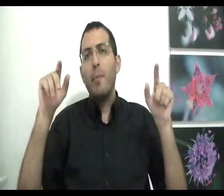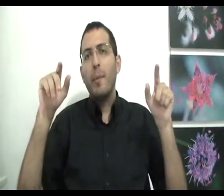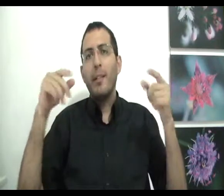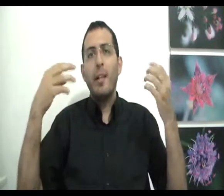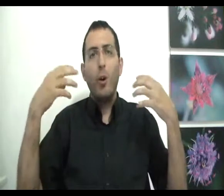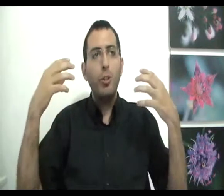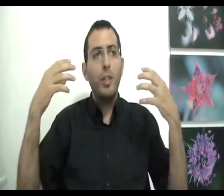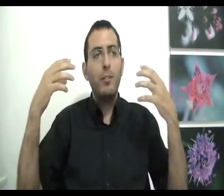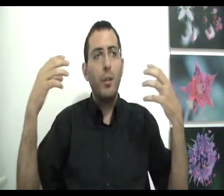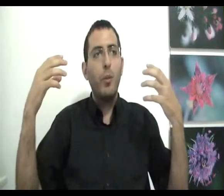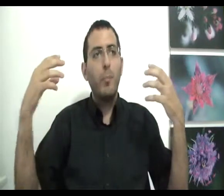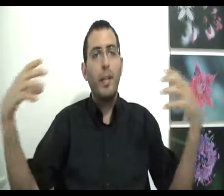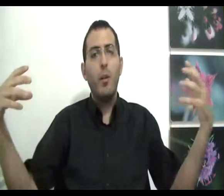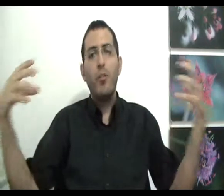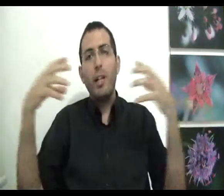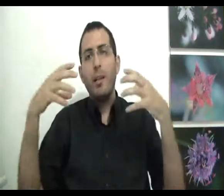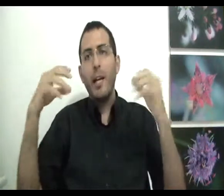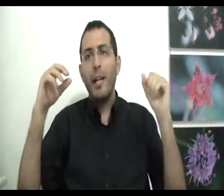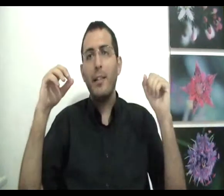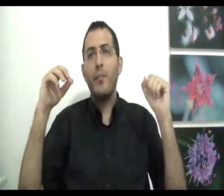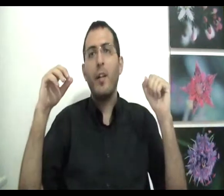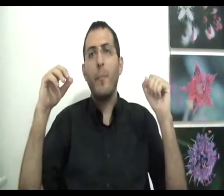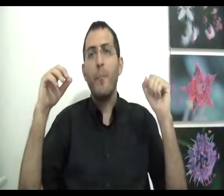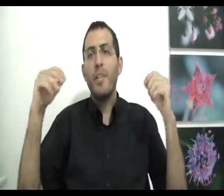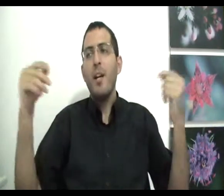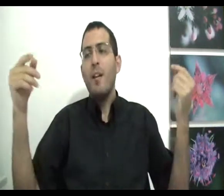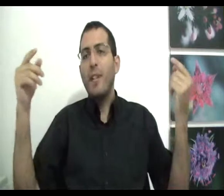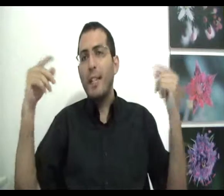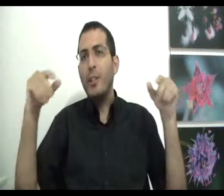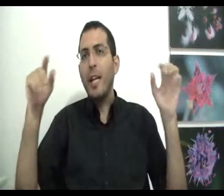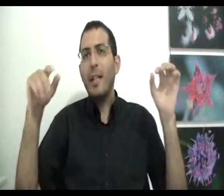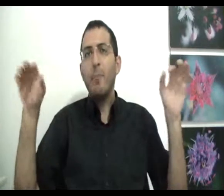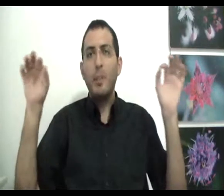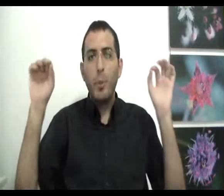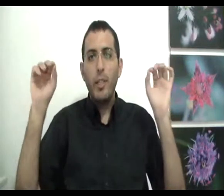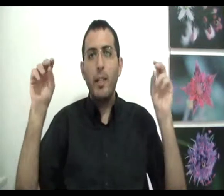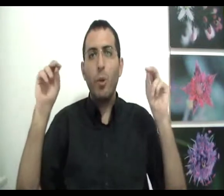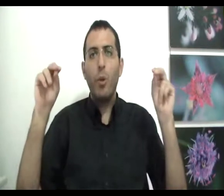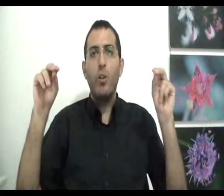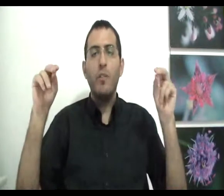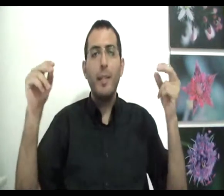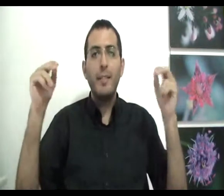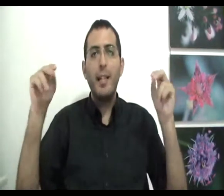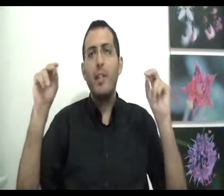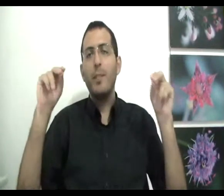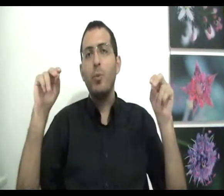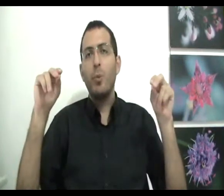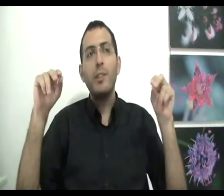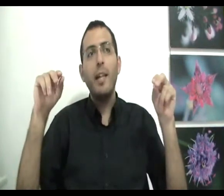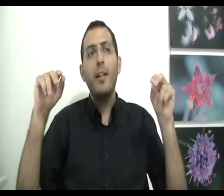באמת כי העושר תלוי ביכולת של האדם להכיל את ההפכים ועל ידי שהאדם מתבונן אל תוכו ומנסה להבין את מה שהוא רוצה